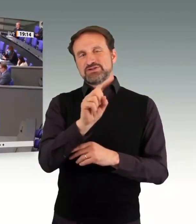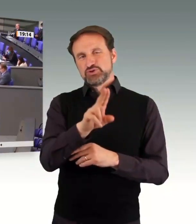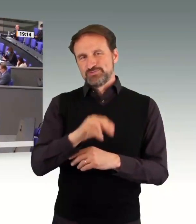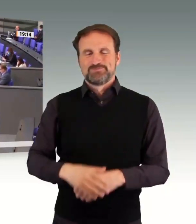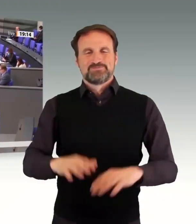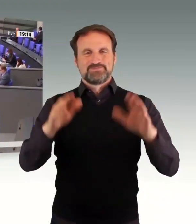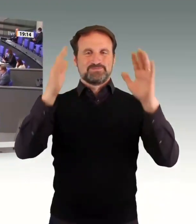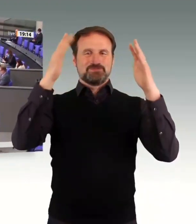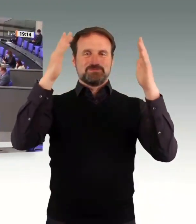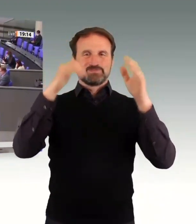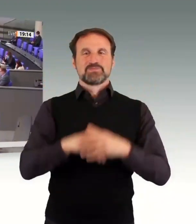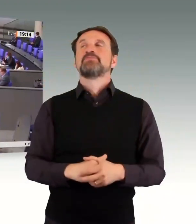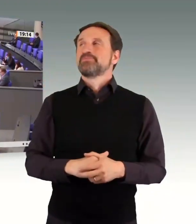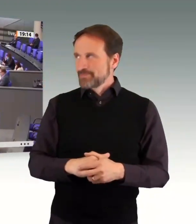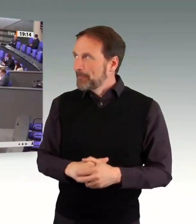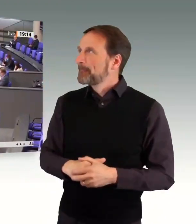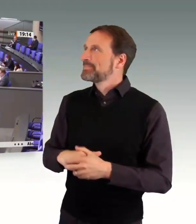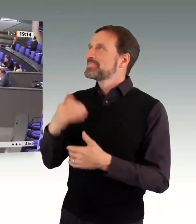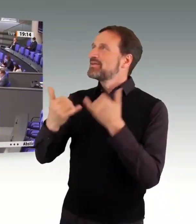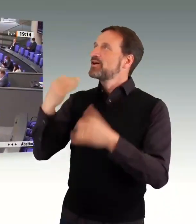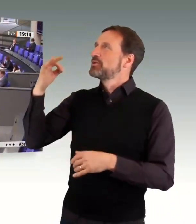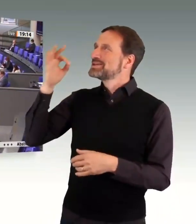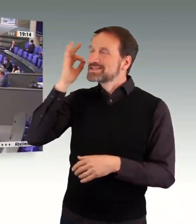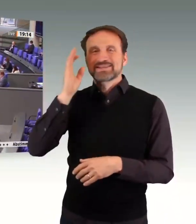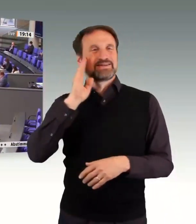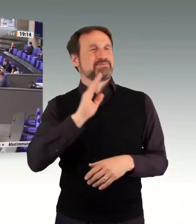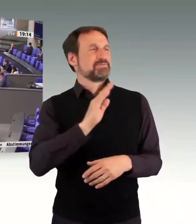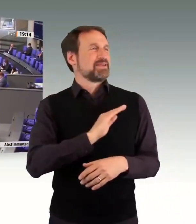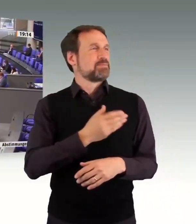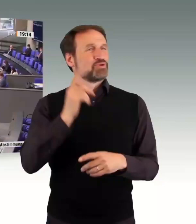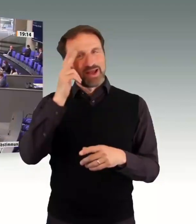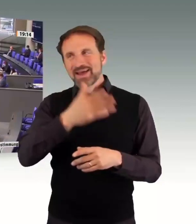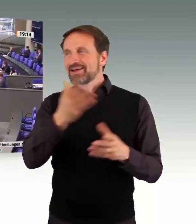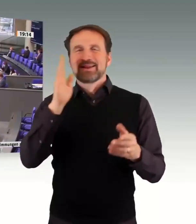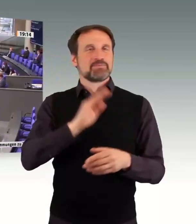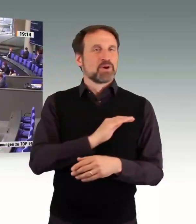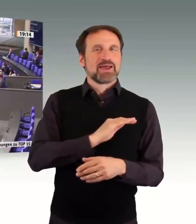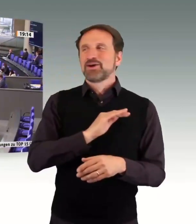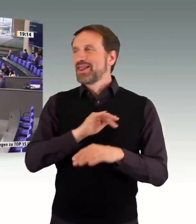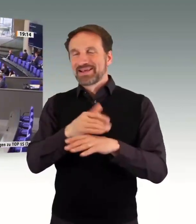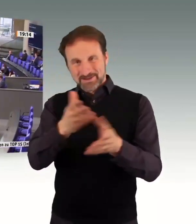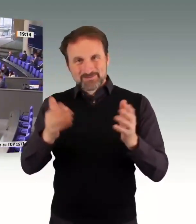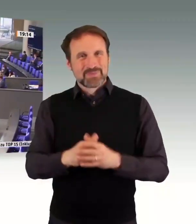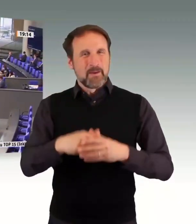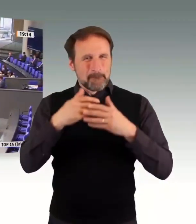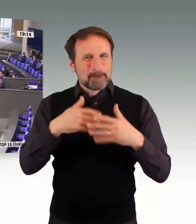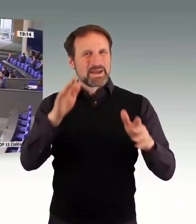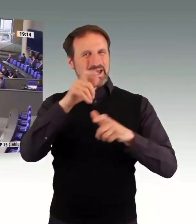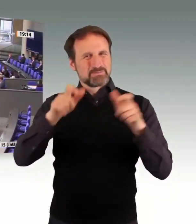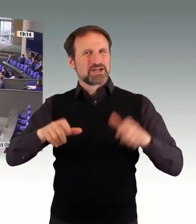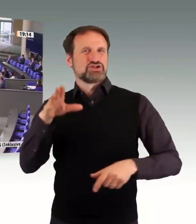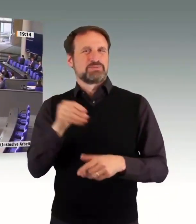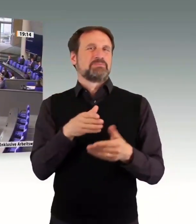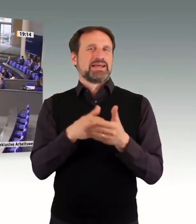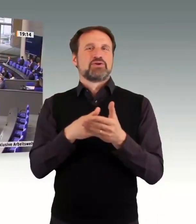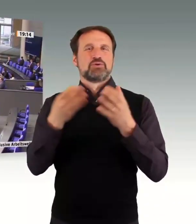Ja, Frau Präsidentin! Meine Damen und Herren! Liebe Kolleginnen und Kollegen! Mehr Menschen mit Behinderung müssen eine echte Chance auf einen